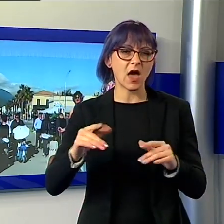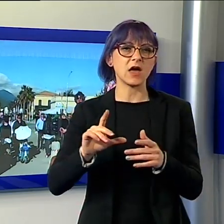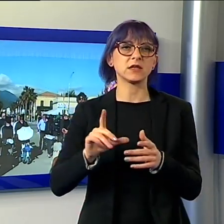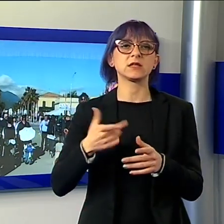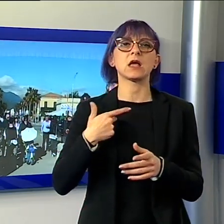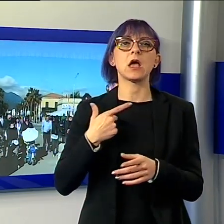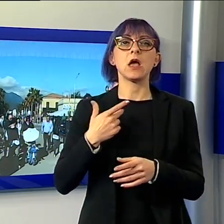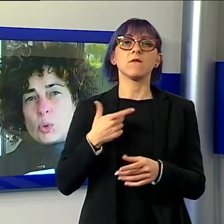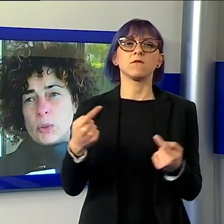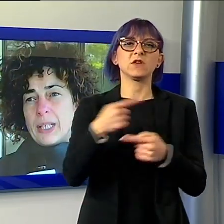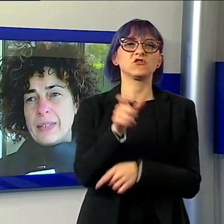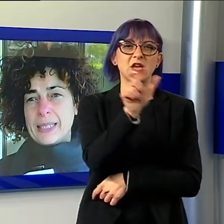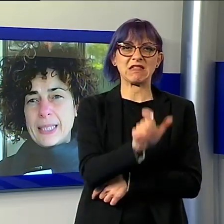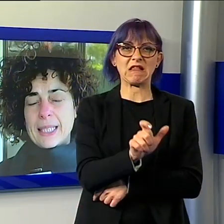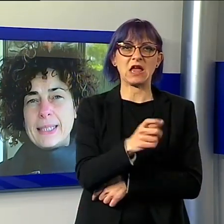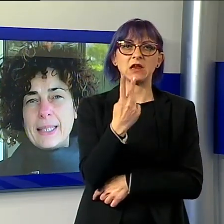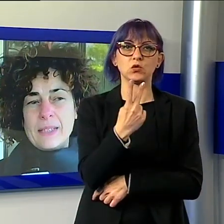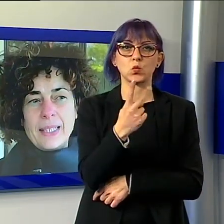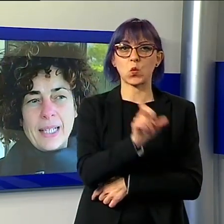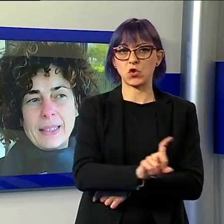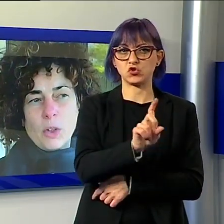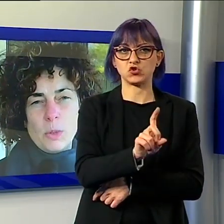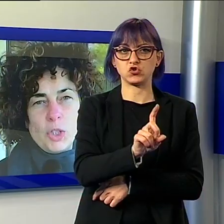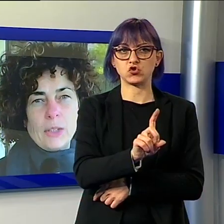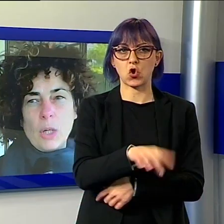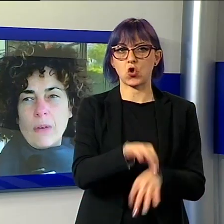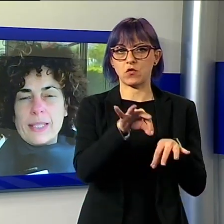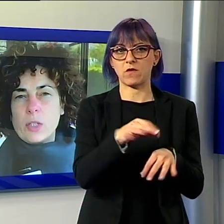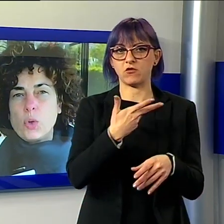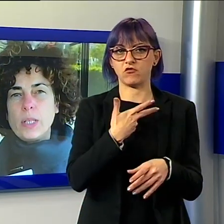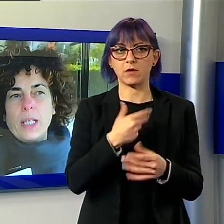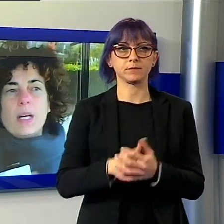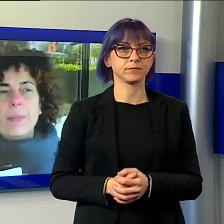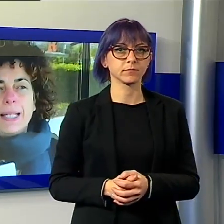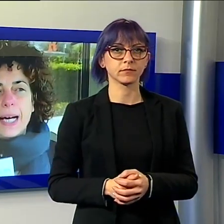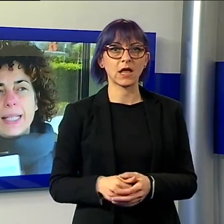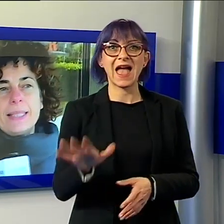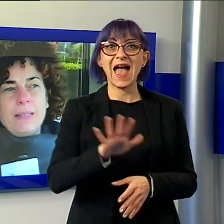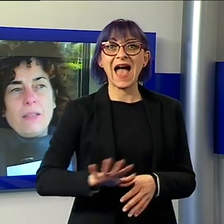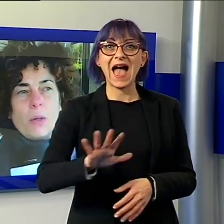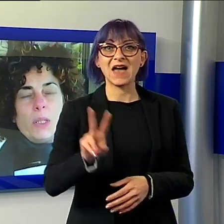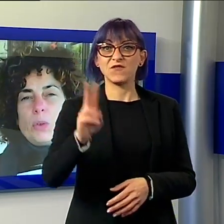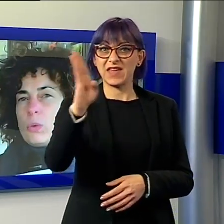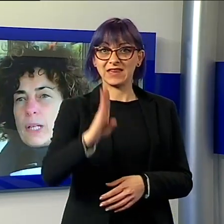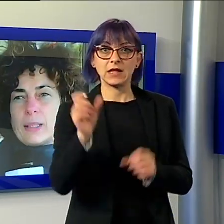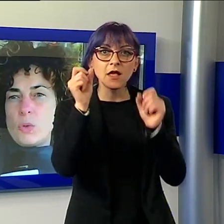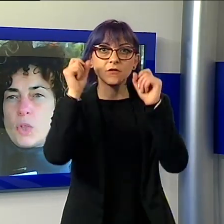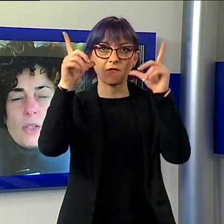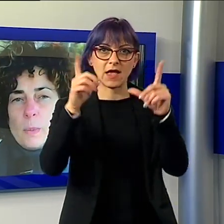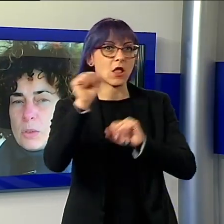molto stringati. Tutta la Versilia si è risvegliata, cominciato la nuova stagione balneare estiva quindi con un grande successo per